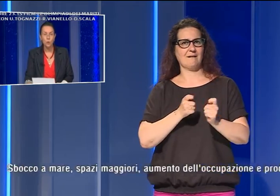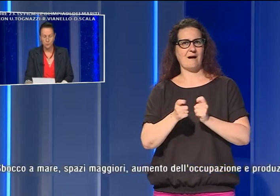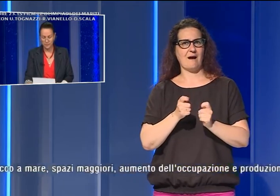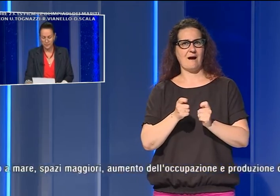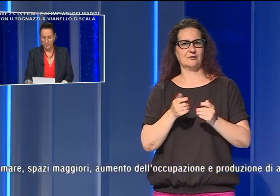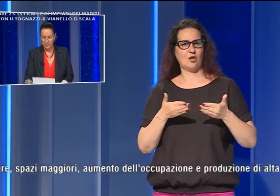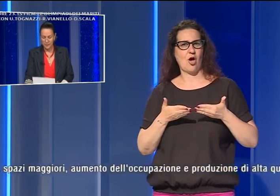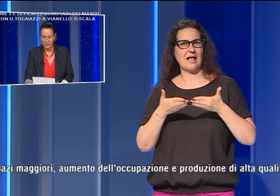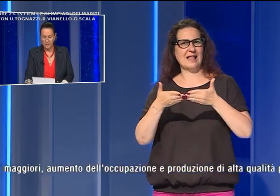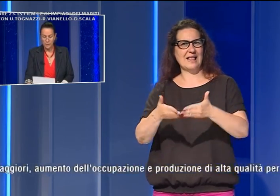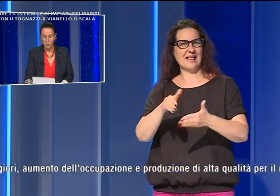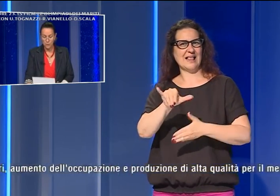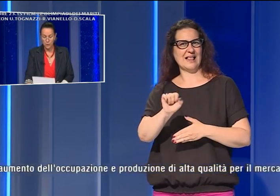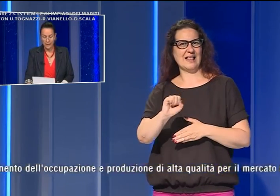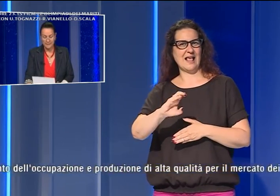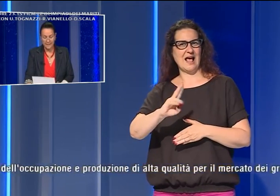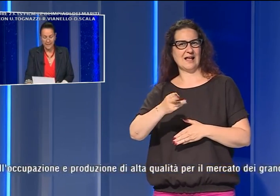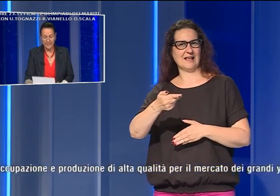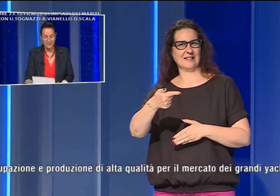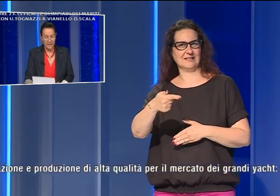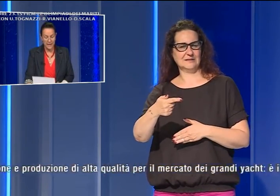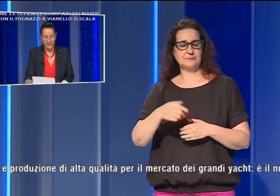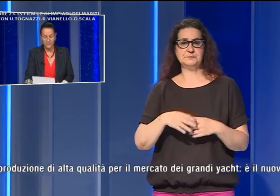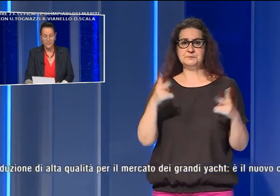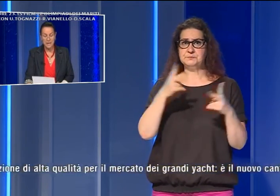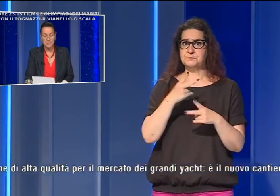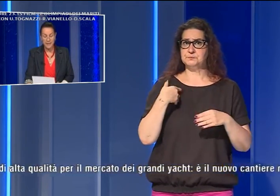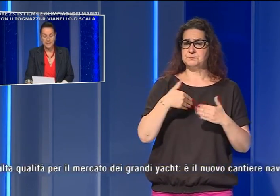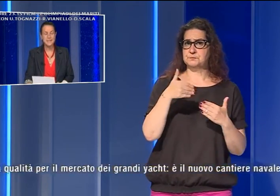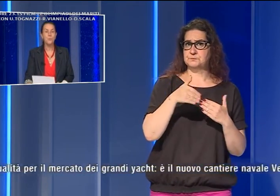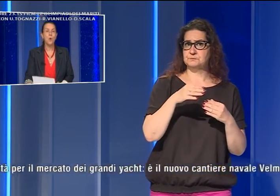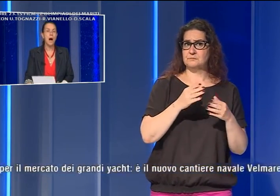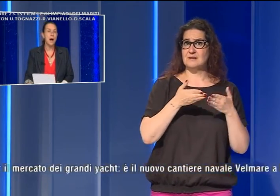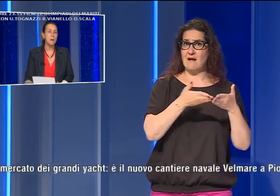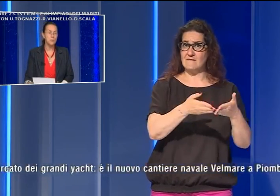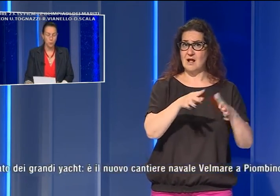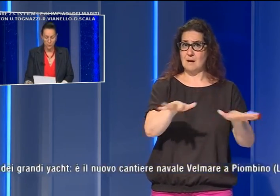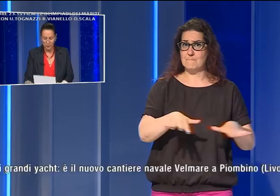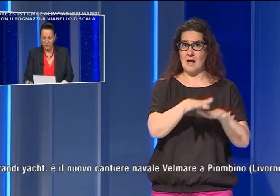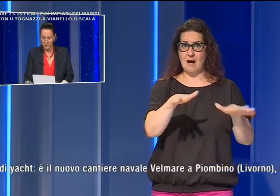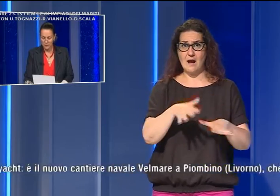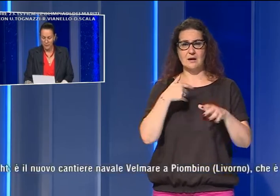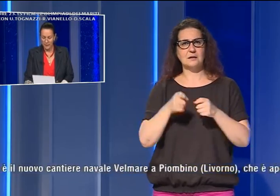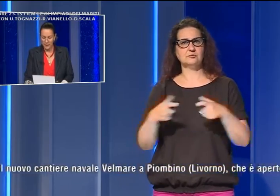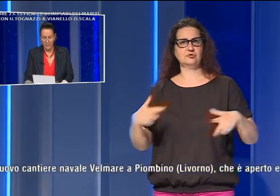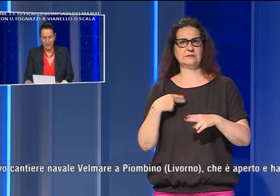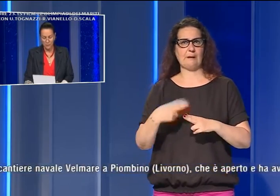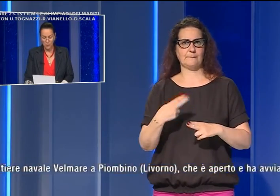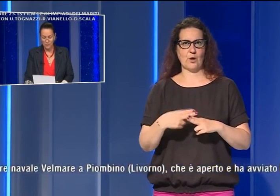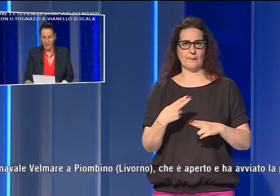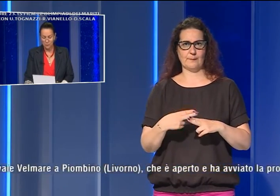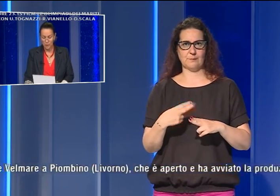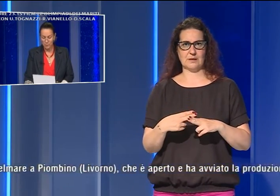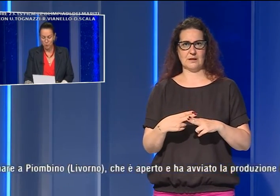yacht. Il nuovo cantiere navale, vel mare, siamo a Piombino, che ha